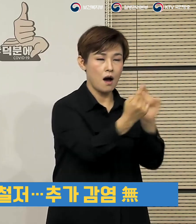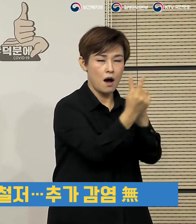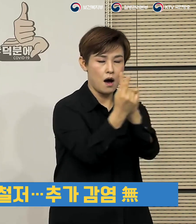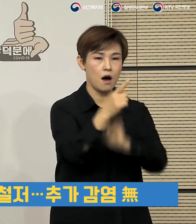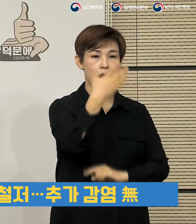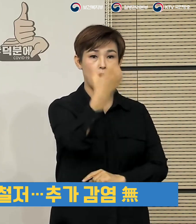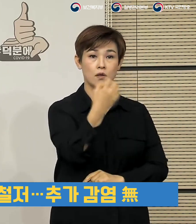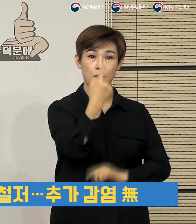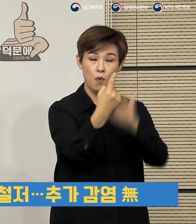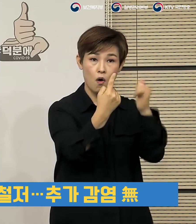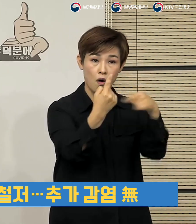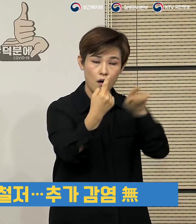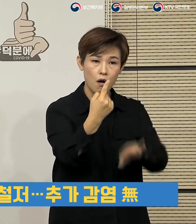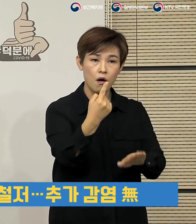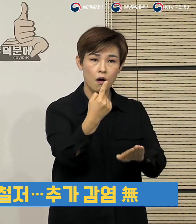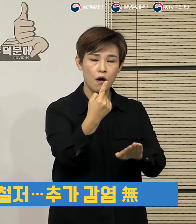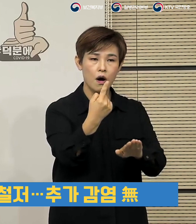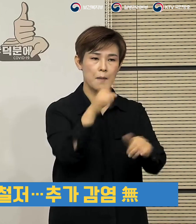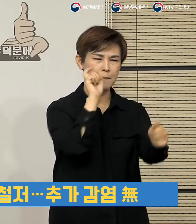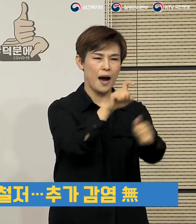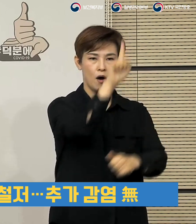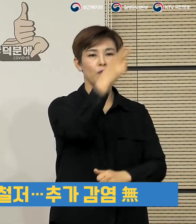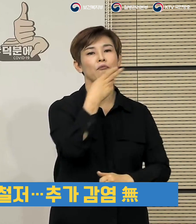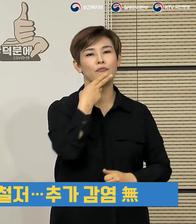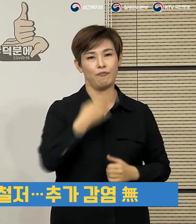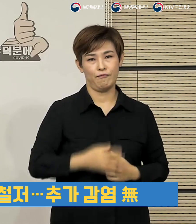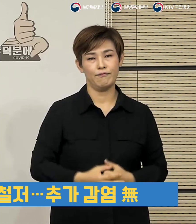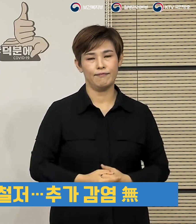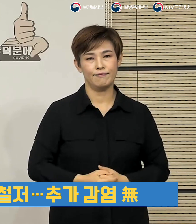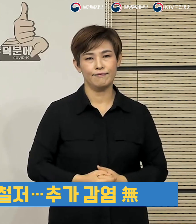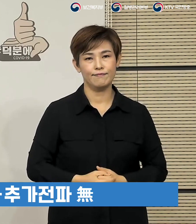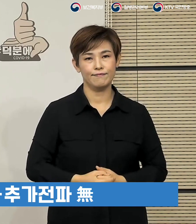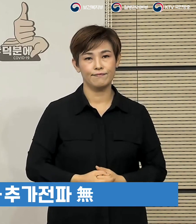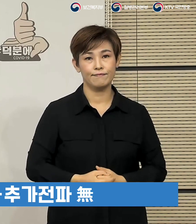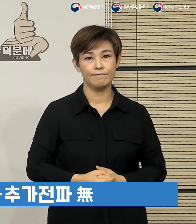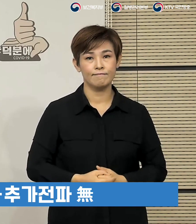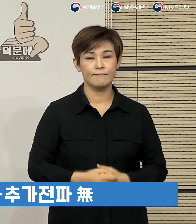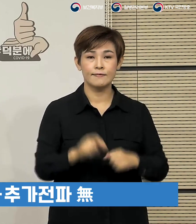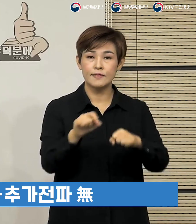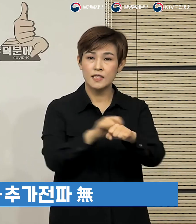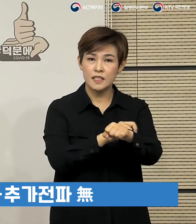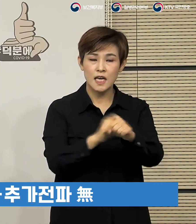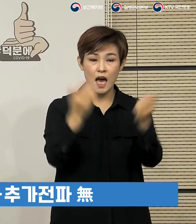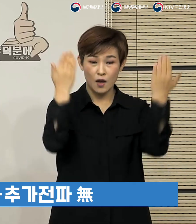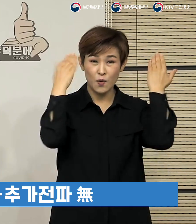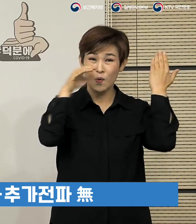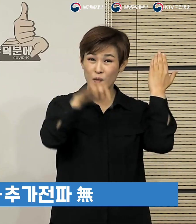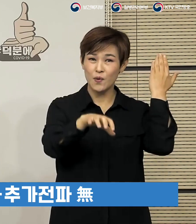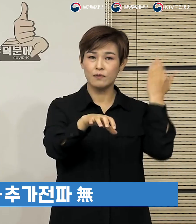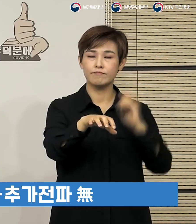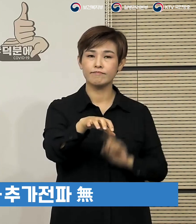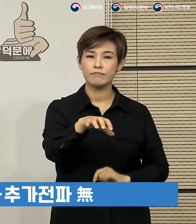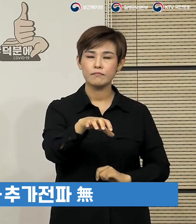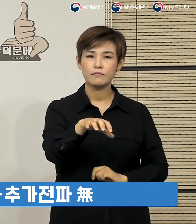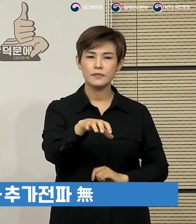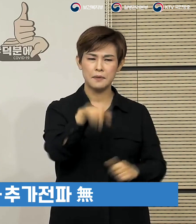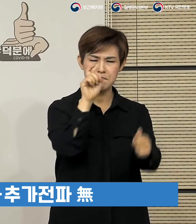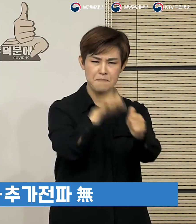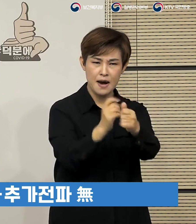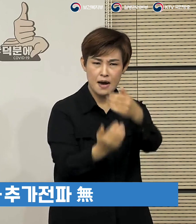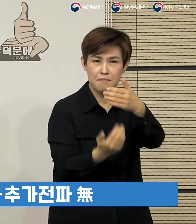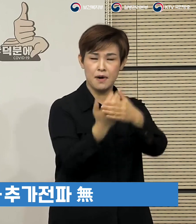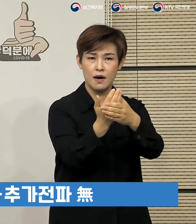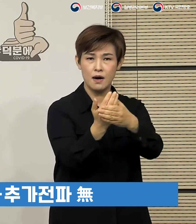환자가 1명도 발생하지 않았었습니다. 특히 학교의 경우에는 확진자가